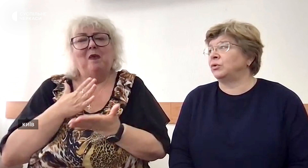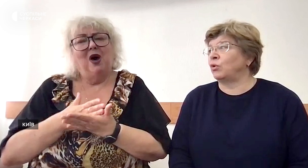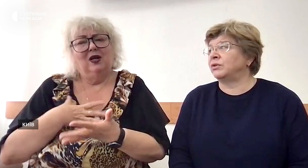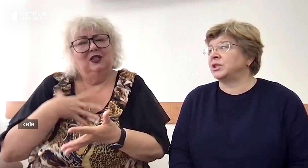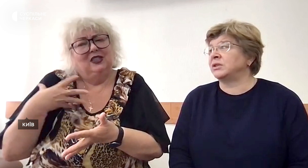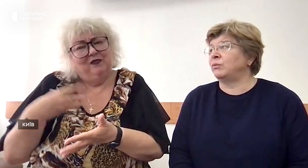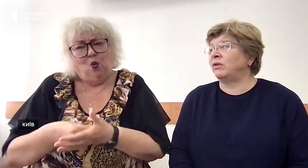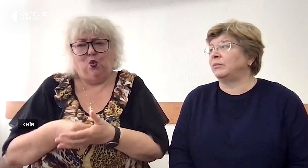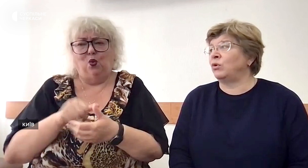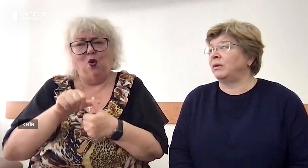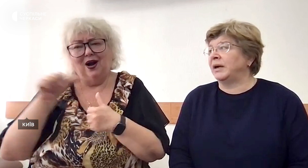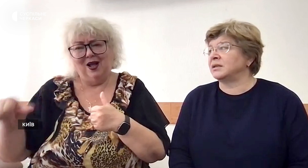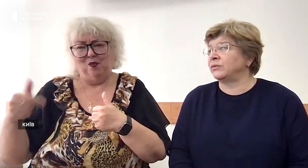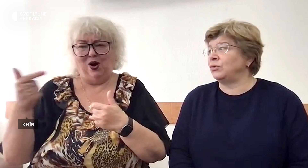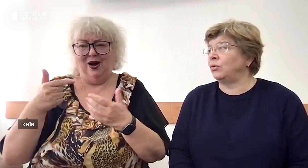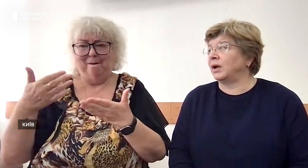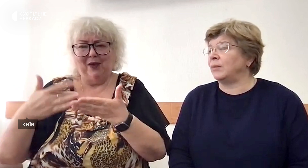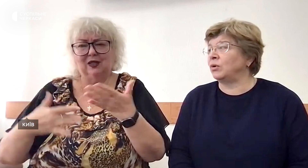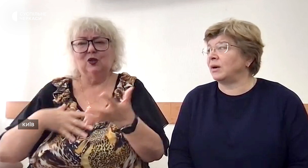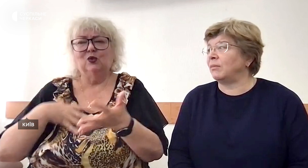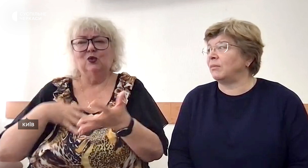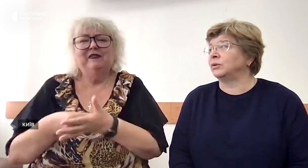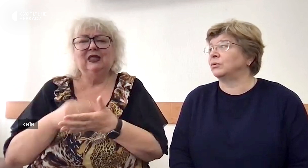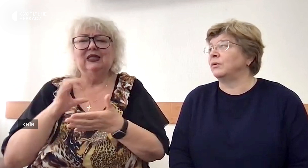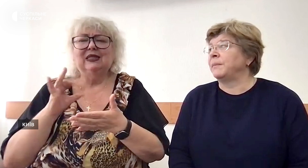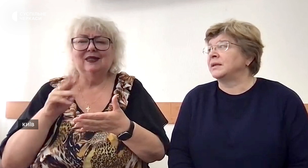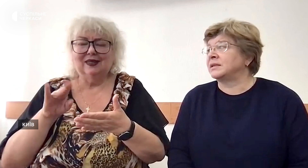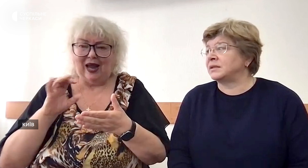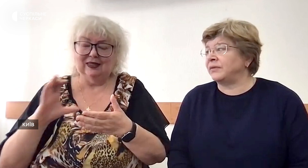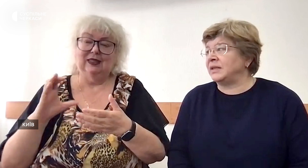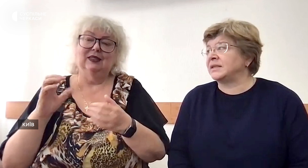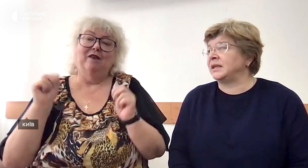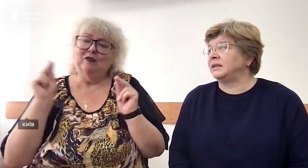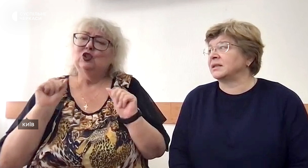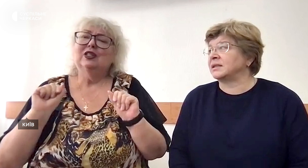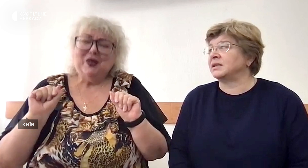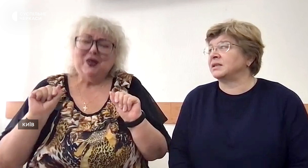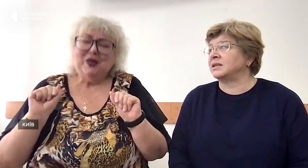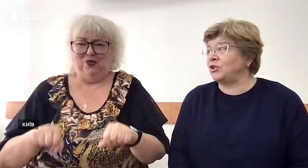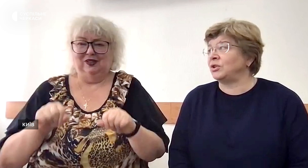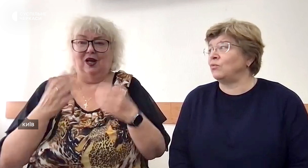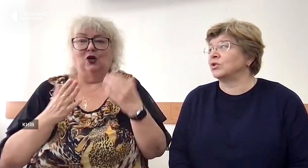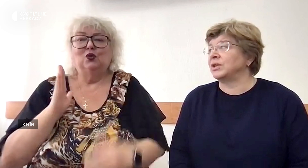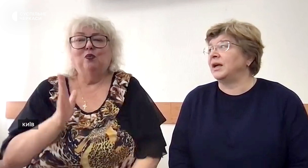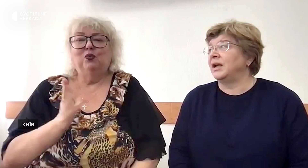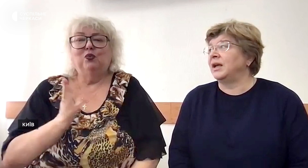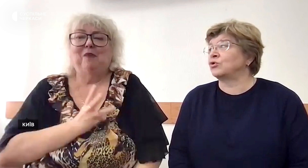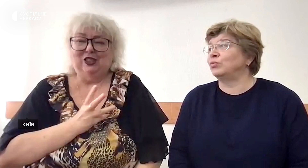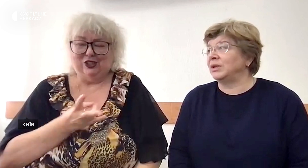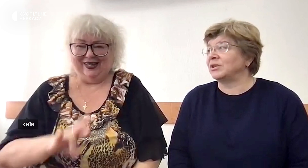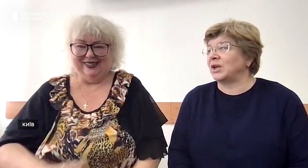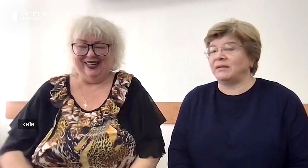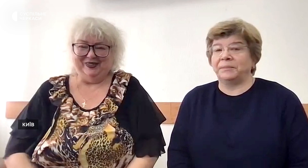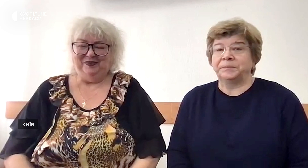жестової мови. Жестова мова має свою окрему граматику, свій синтаксис. Вивчити можна,